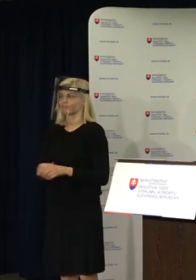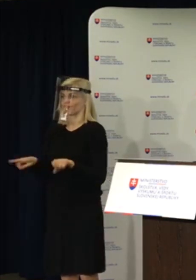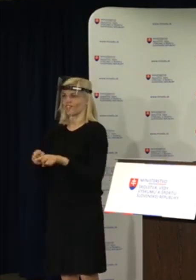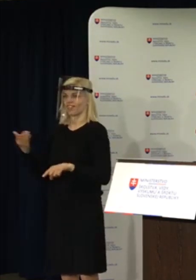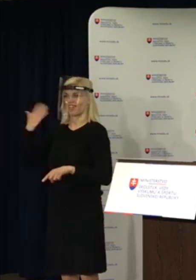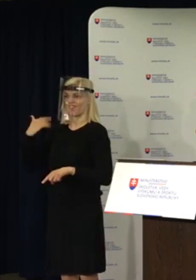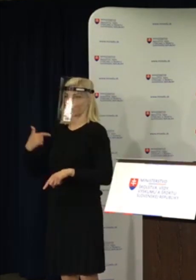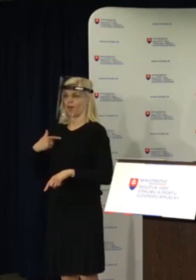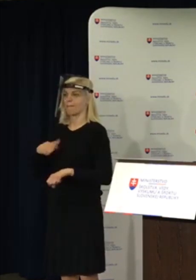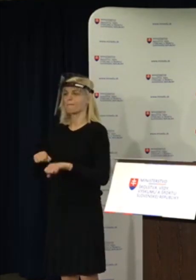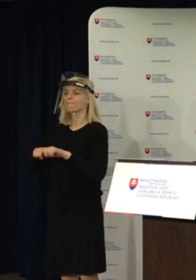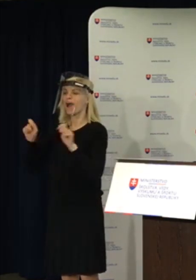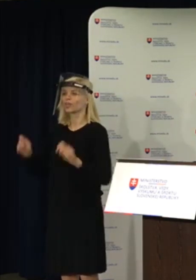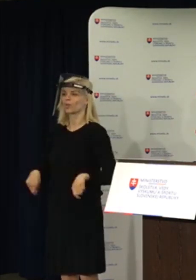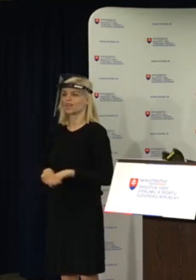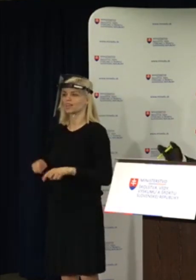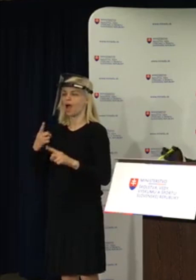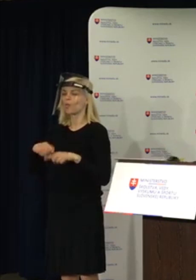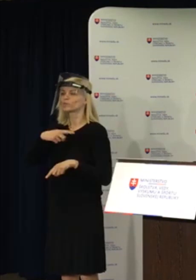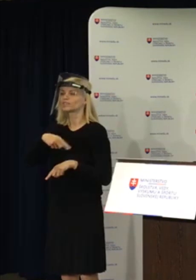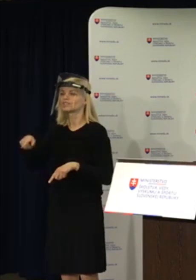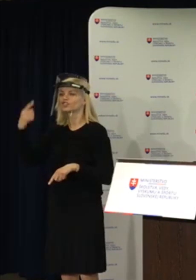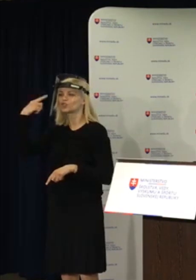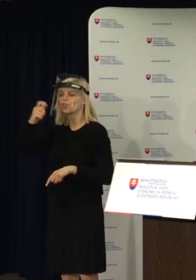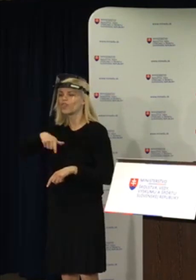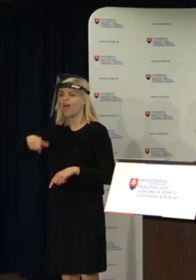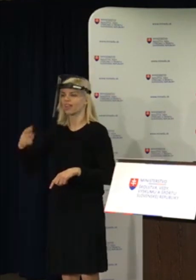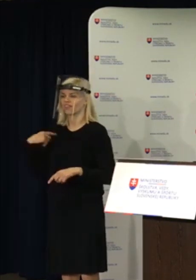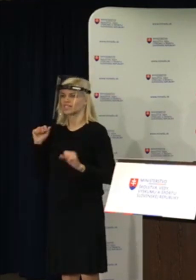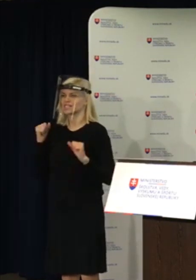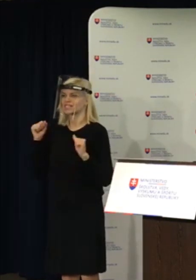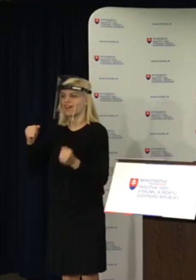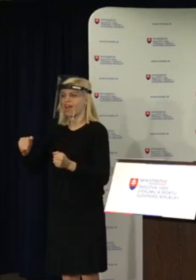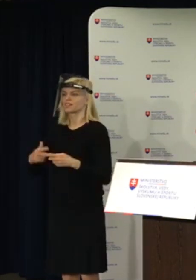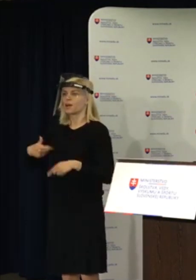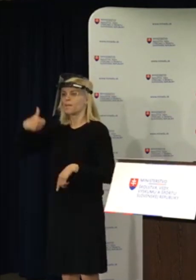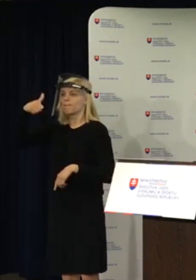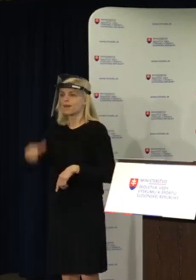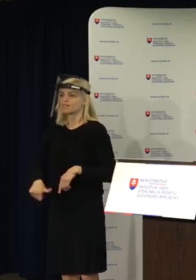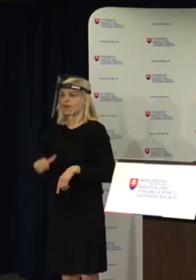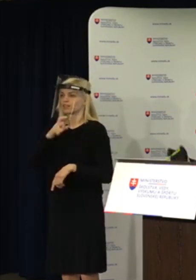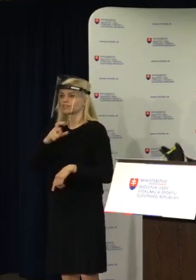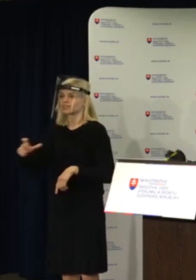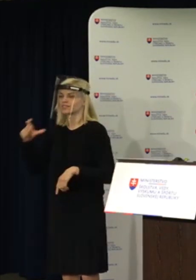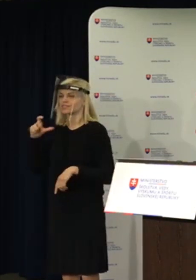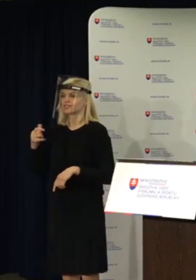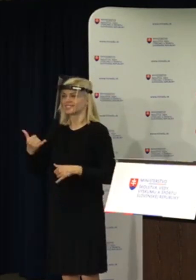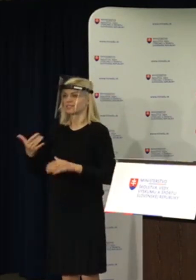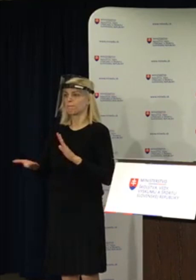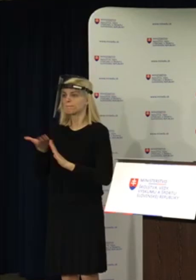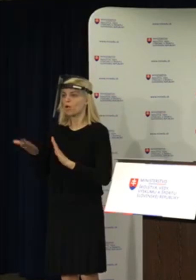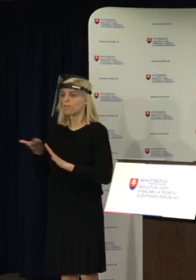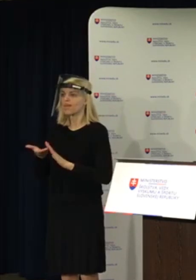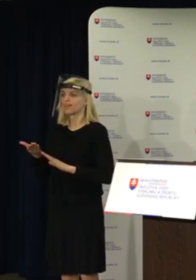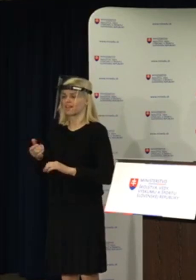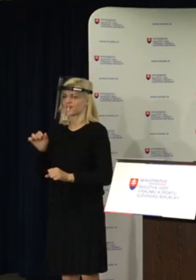ale aj pre každého študenta stresujúca a samozrejme, že si uvedomujeme, že po mesiaci doma s rúškom na tvári pri týchto podmienkach